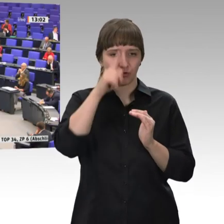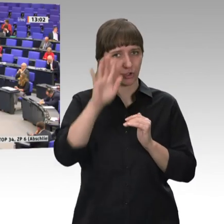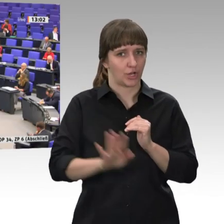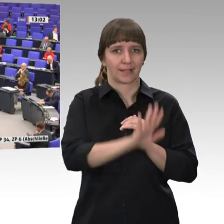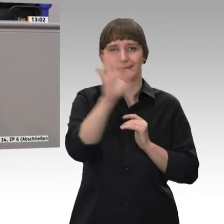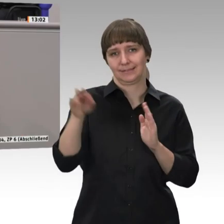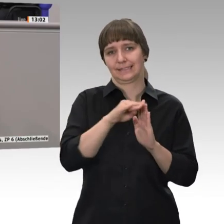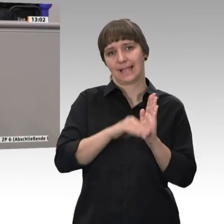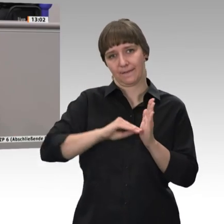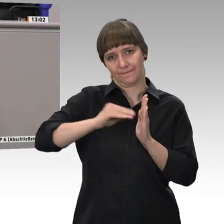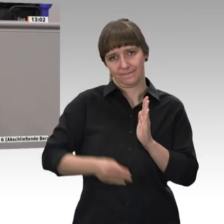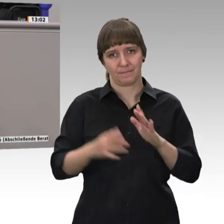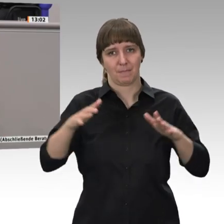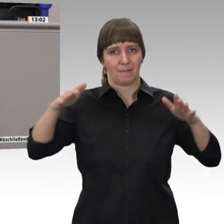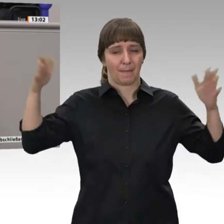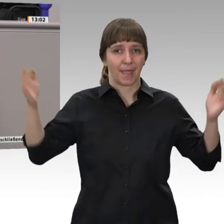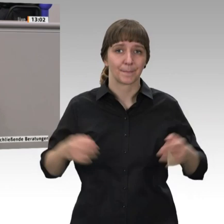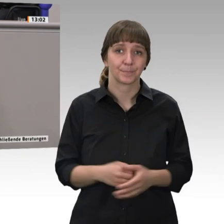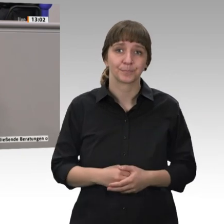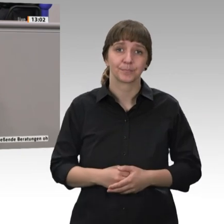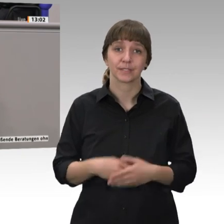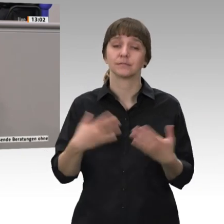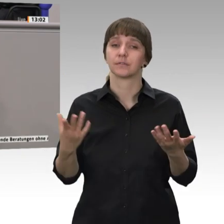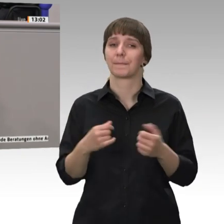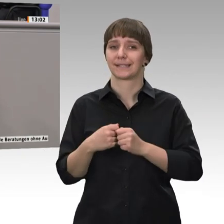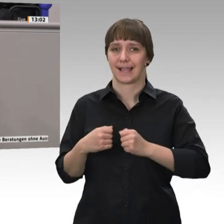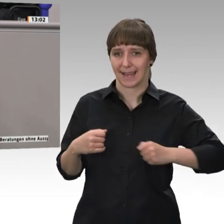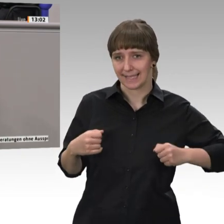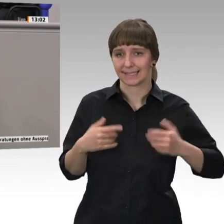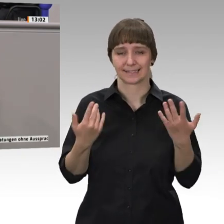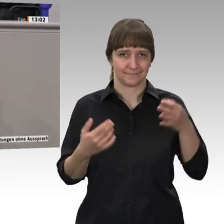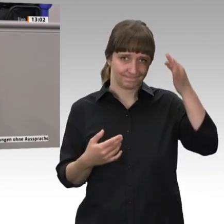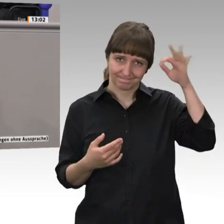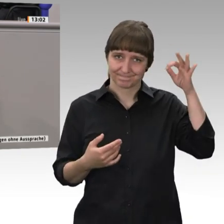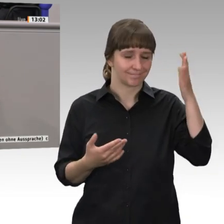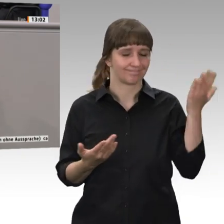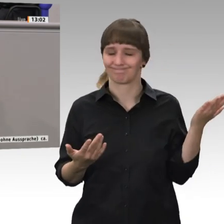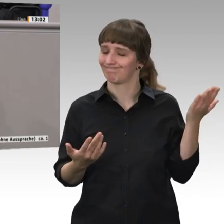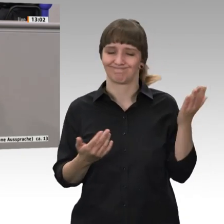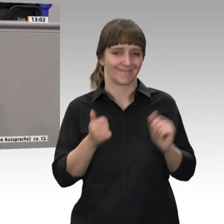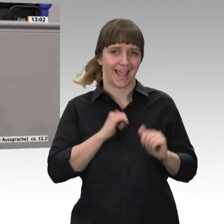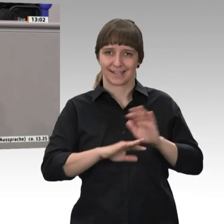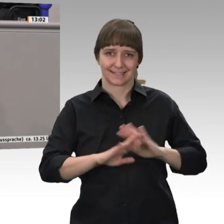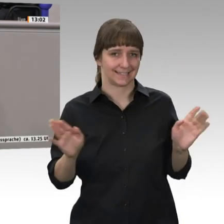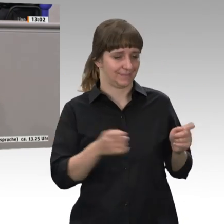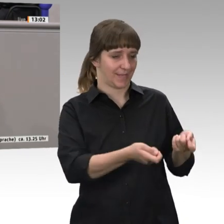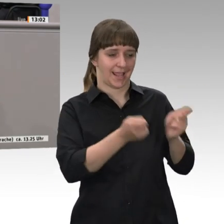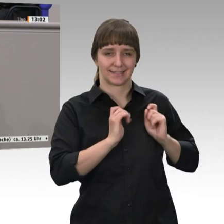In einem entscheidenden Punkt sind wir mit den Linken aber dezidiert nicht einig. Das ist leider auch der Kern Ihres Antrags. Das ist die